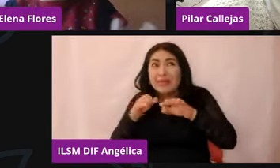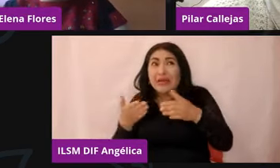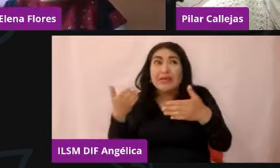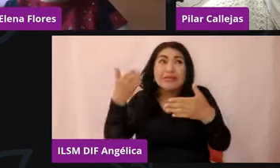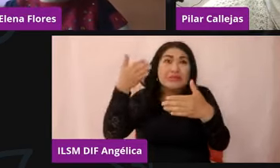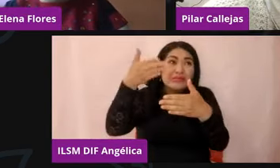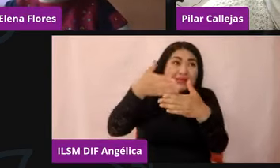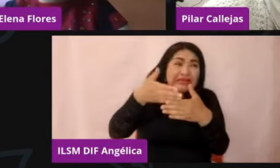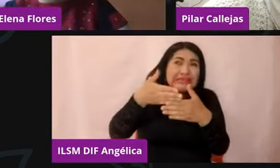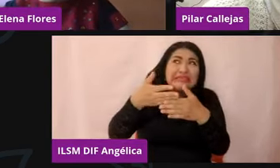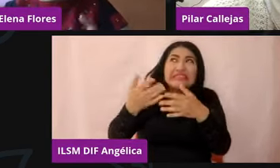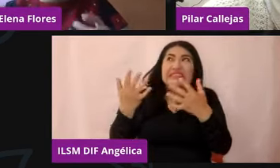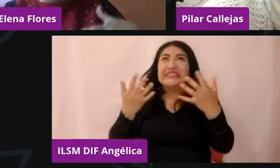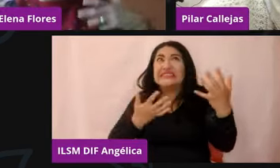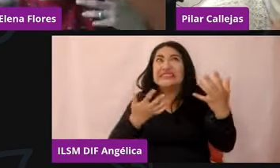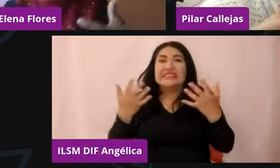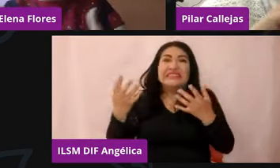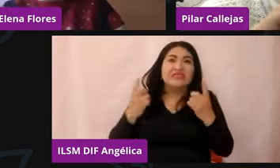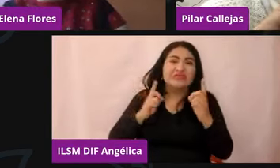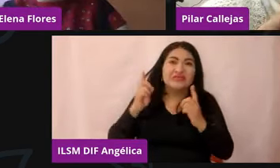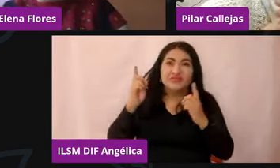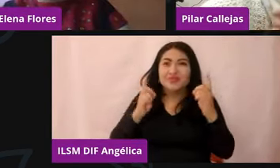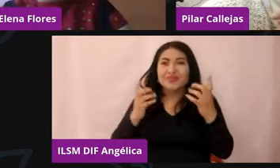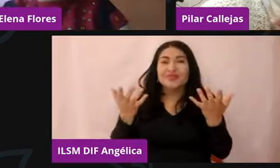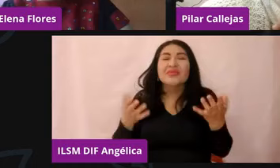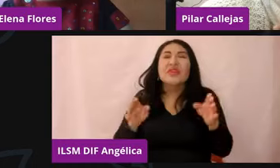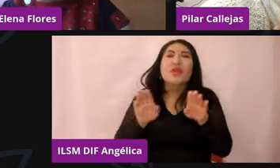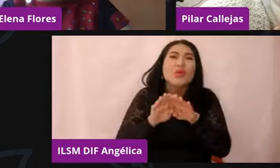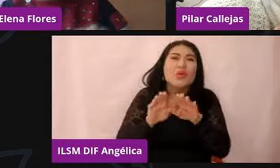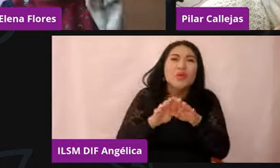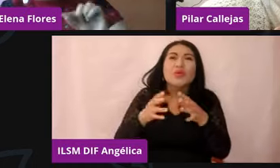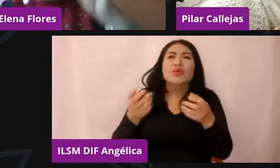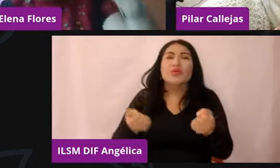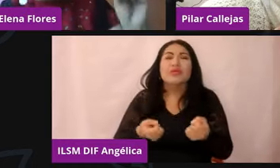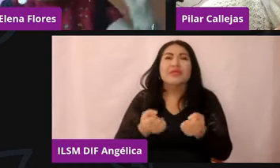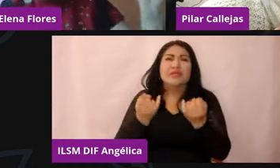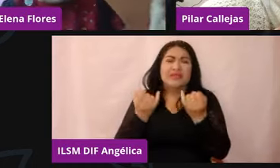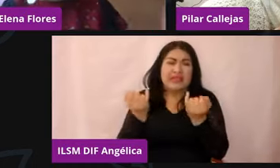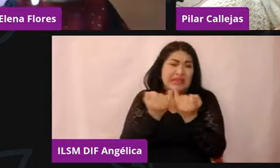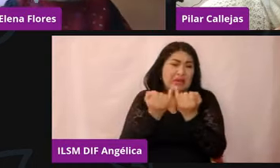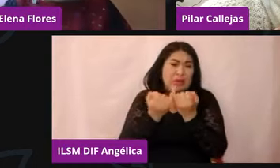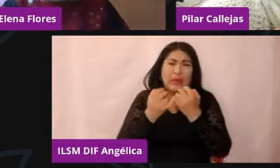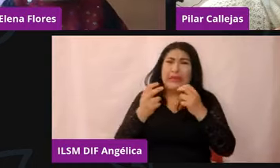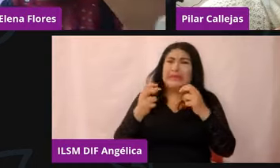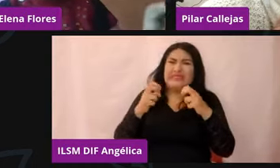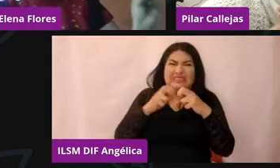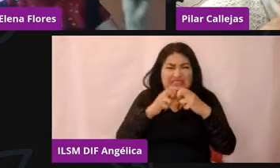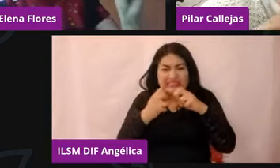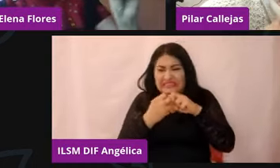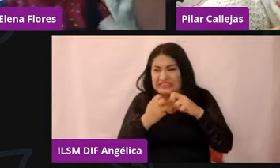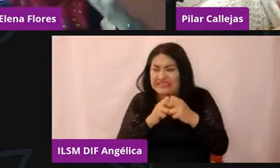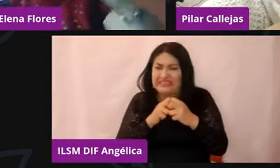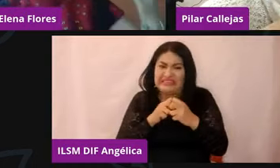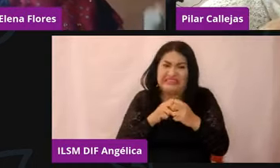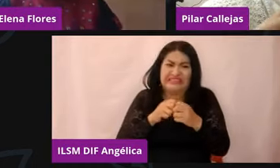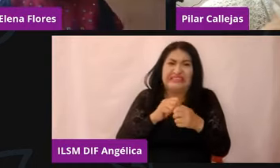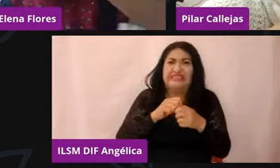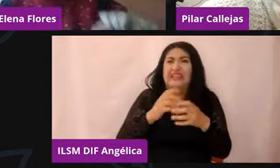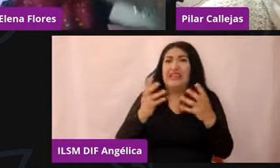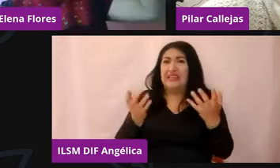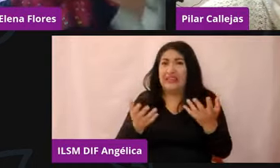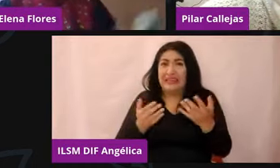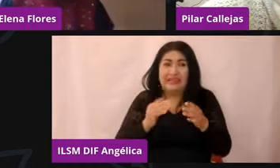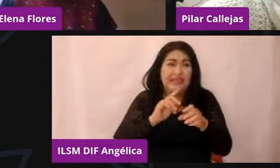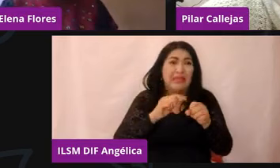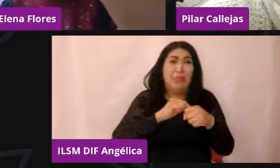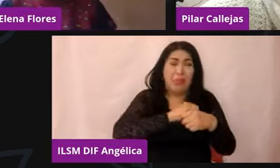cuando así se permitan? ¿Cómo manejar también este estrés que no sé si llamarlo postraumático, doctora, o todavía no